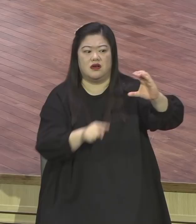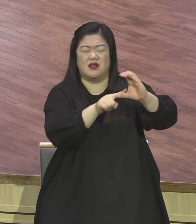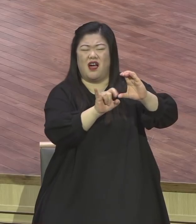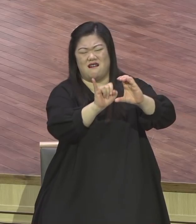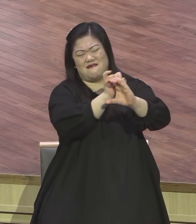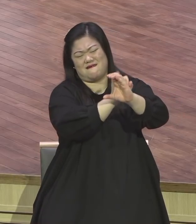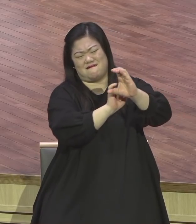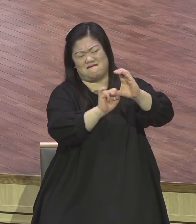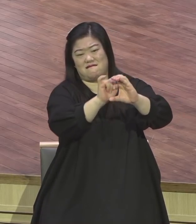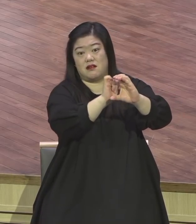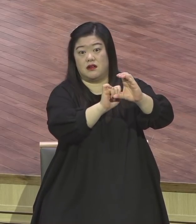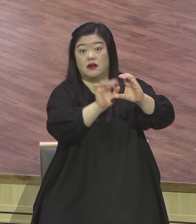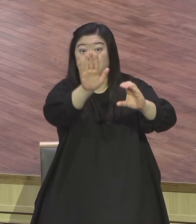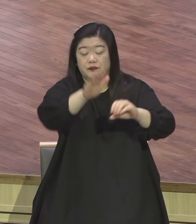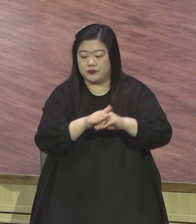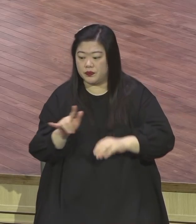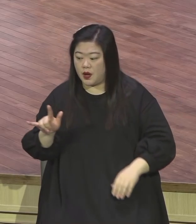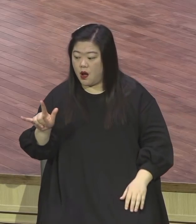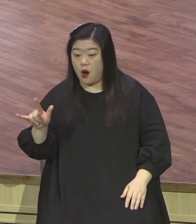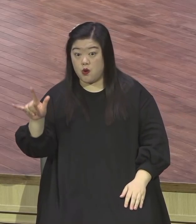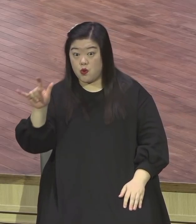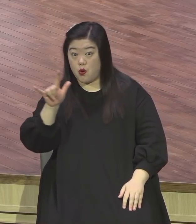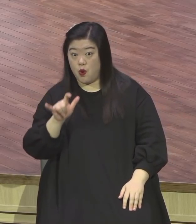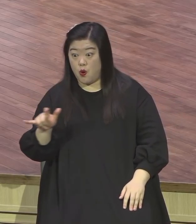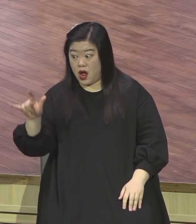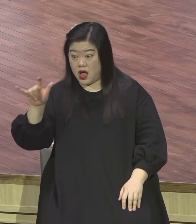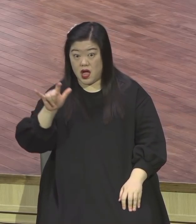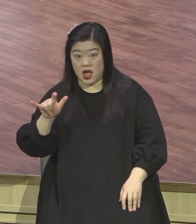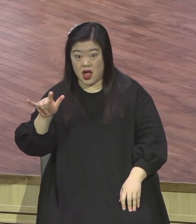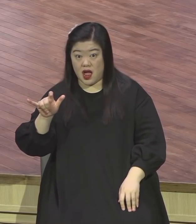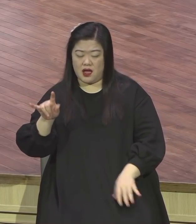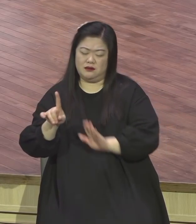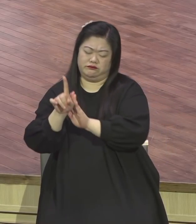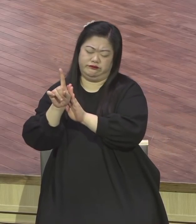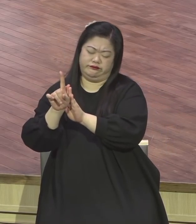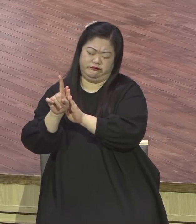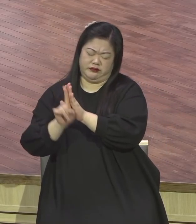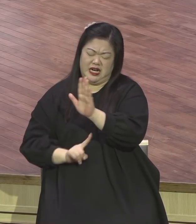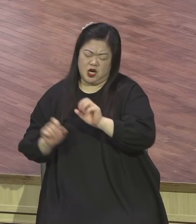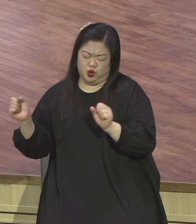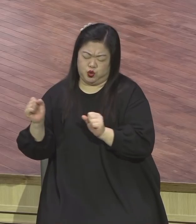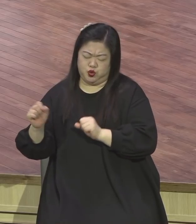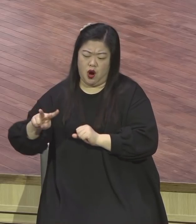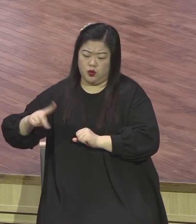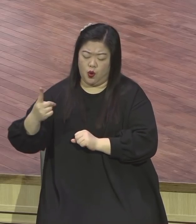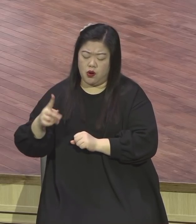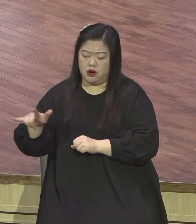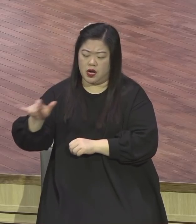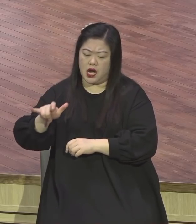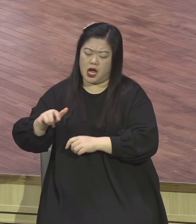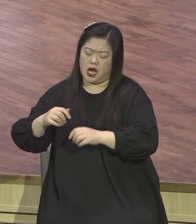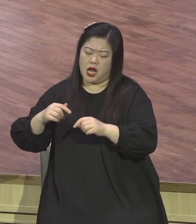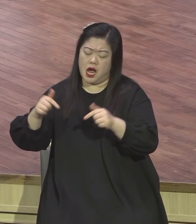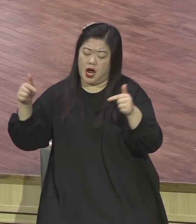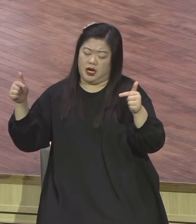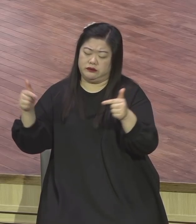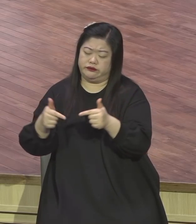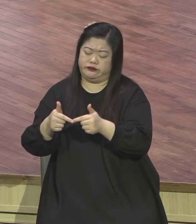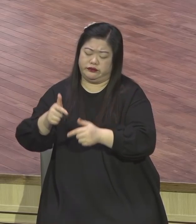코로나19 바이러스가 추위에도 사라지지 않는 것처럼 로타바이러스는 영하 20도에도